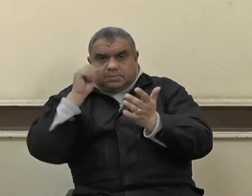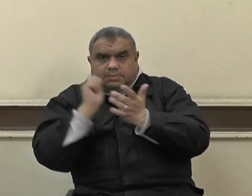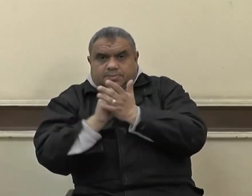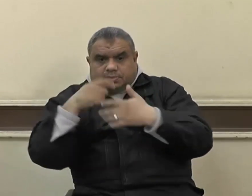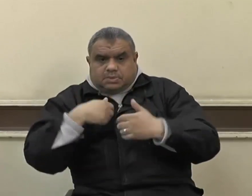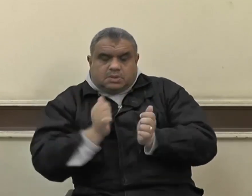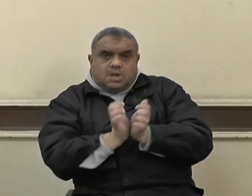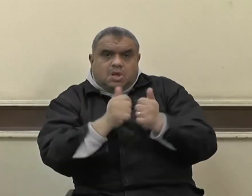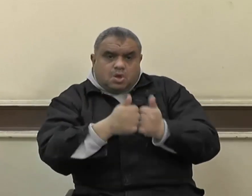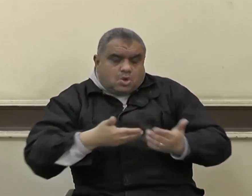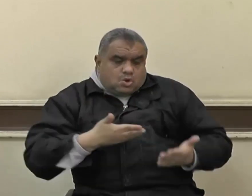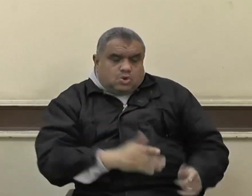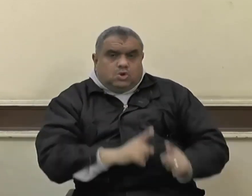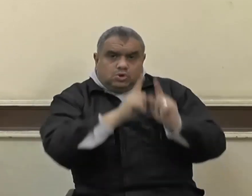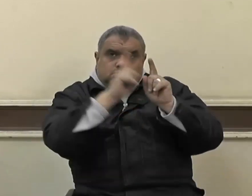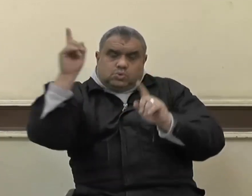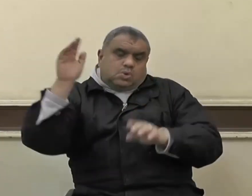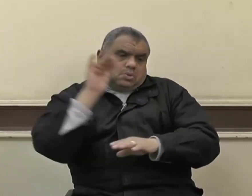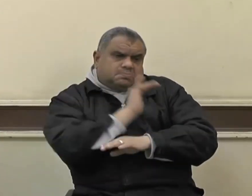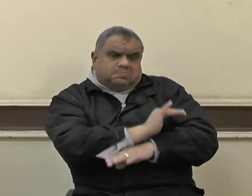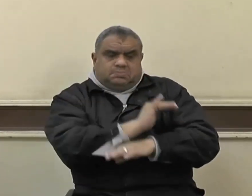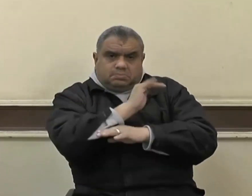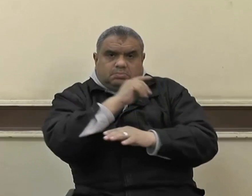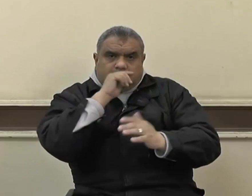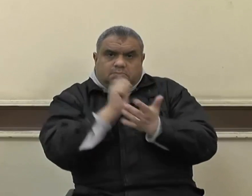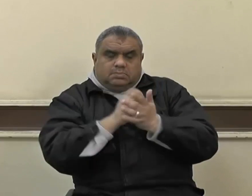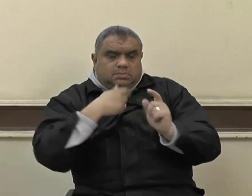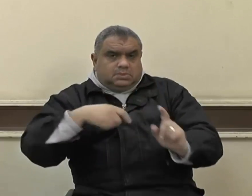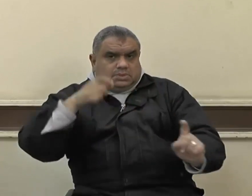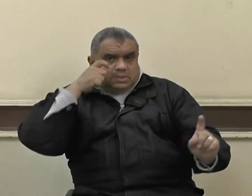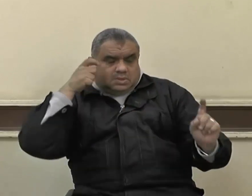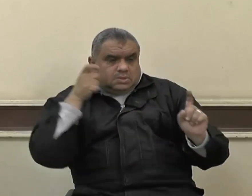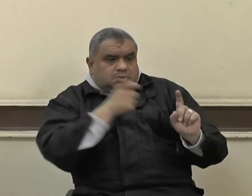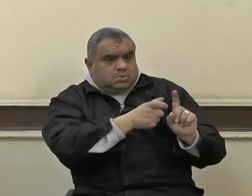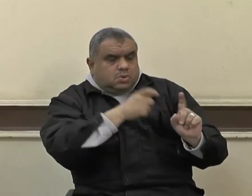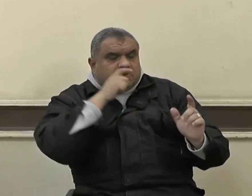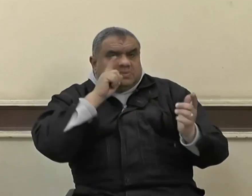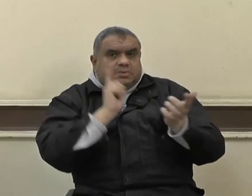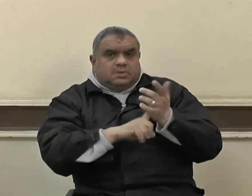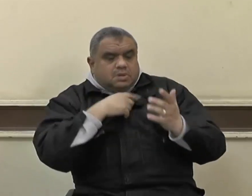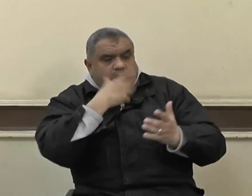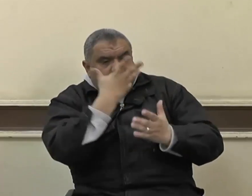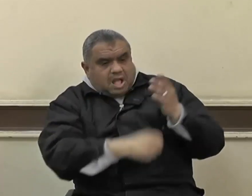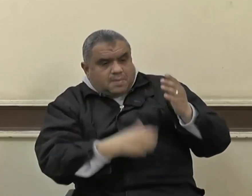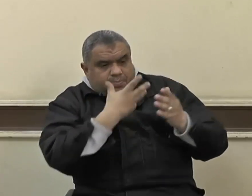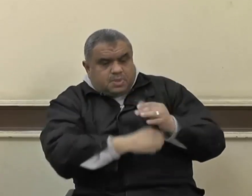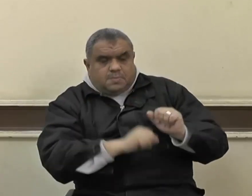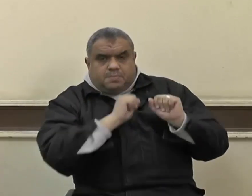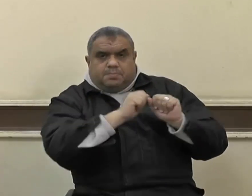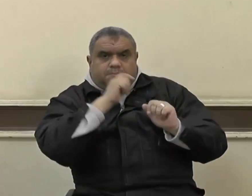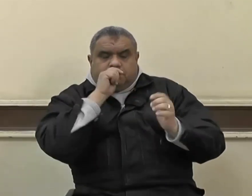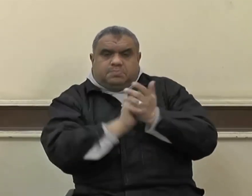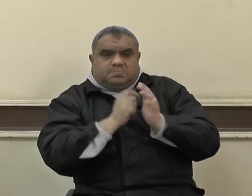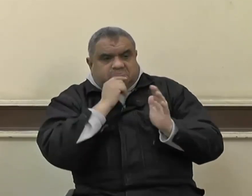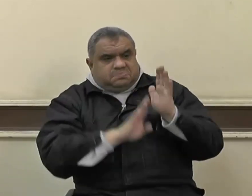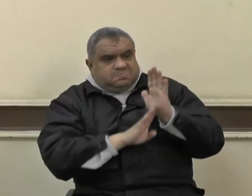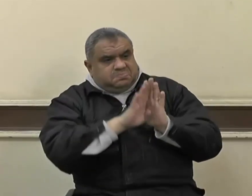سيدنا موسى وسيدنا الخضر عليهم والسلام ليحفظ لهما ما لهما